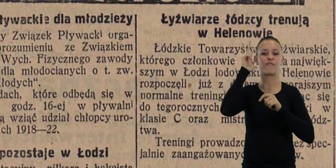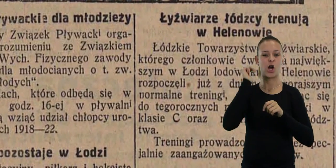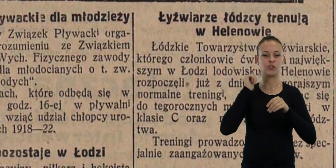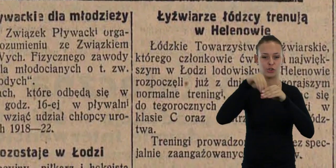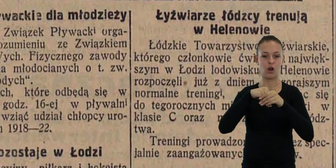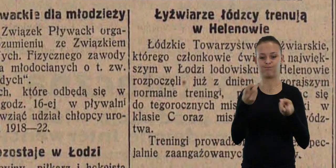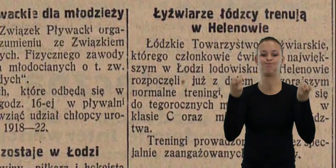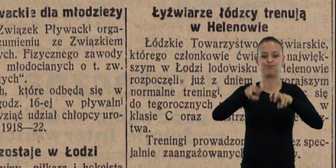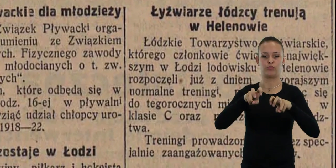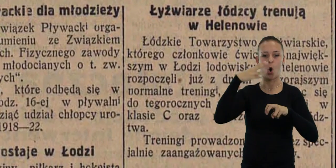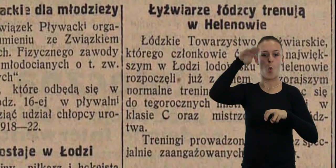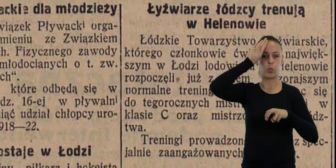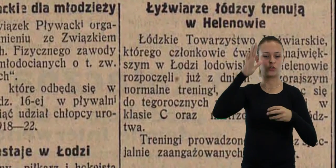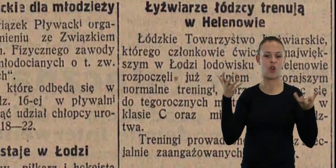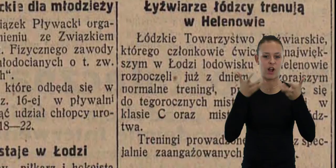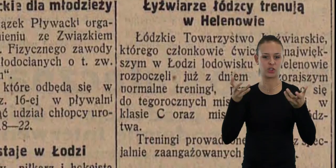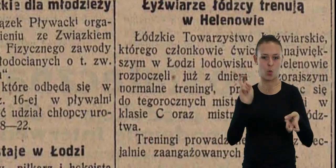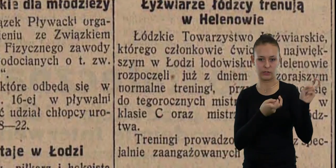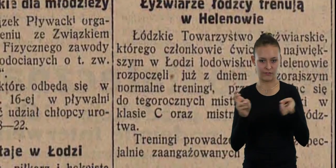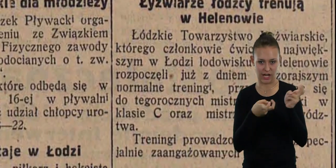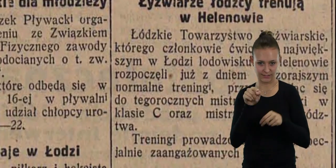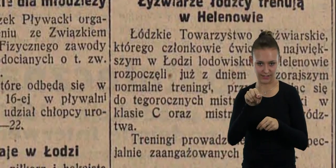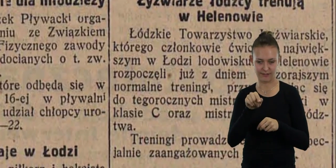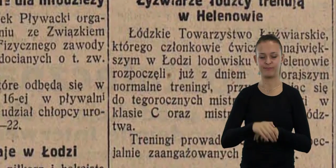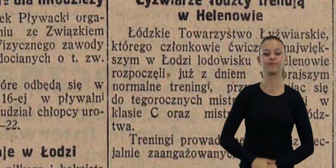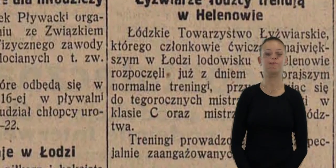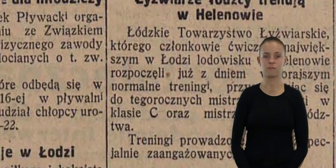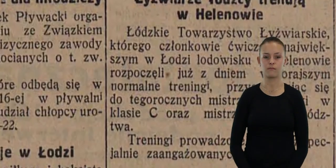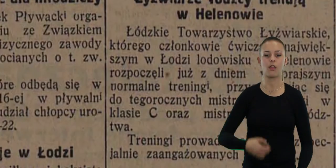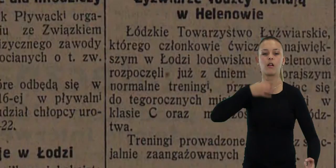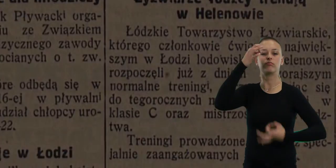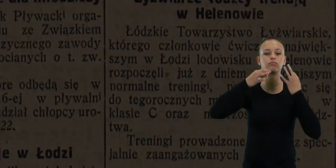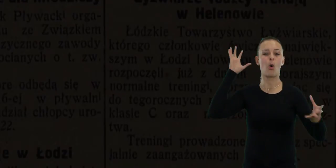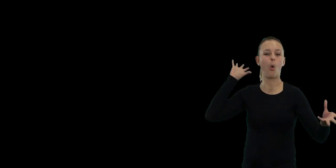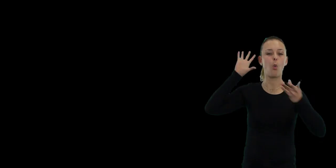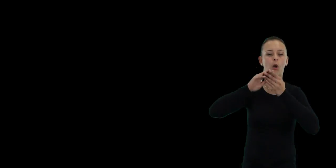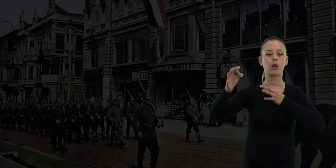1935 roku, gdy powołano Łódzkie Towarzystwo Łyżwiarskie.